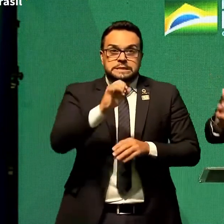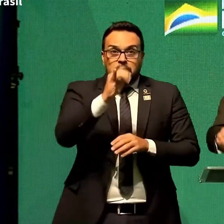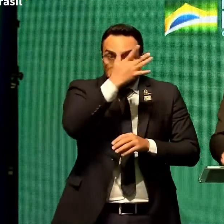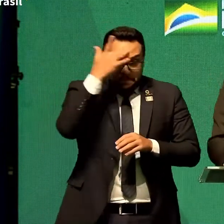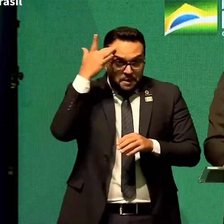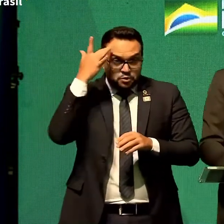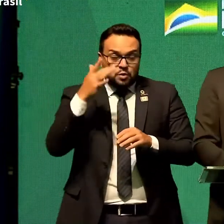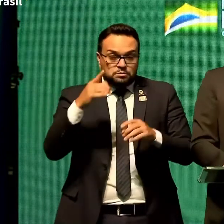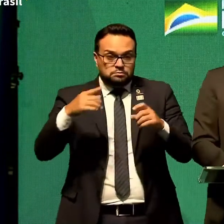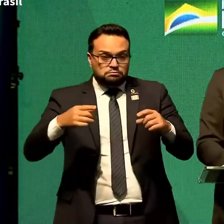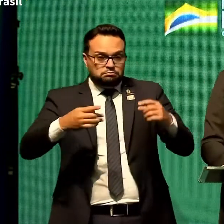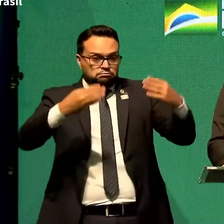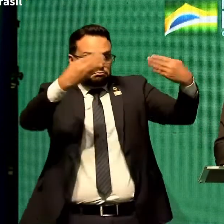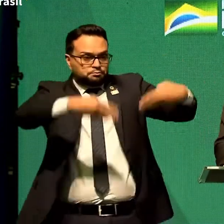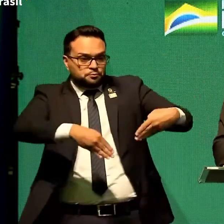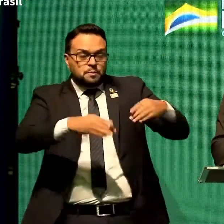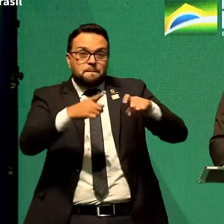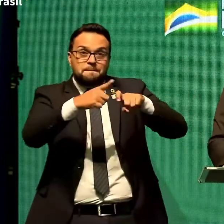médico ou o paciente.